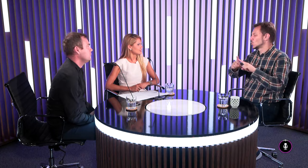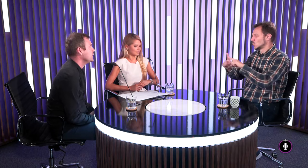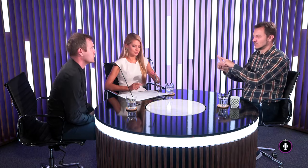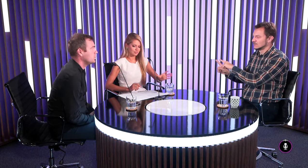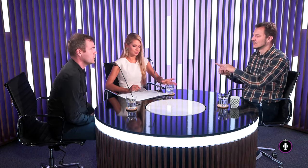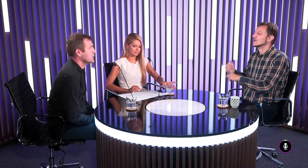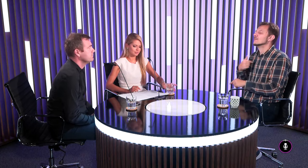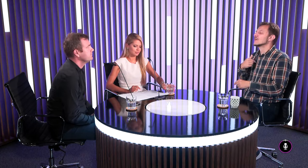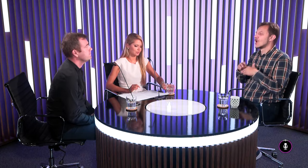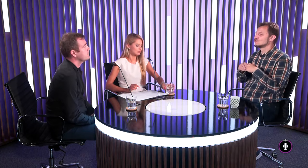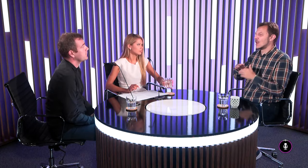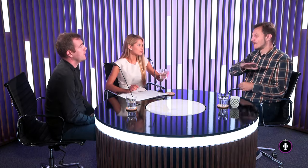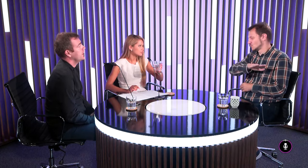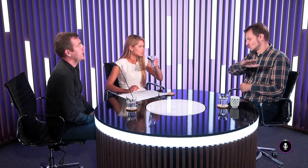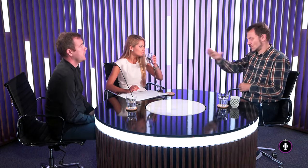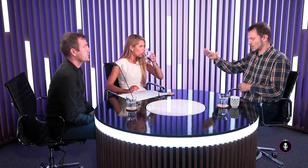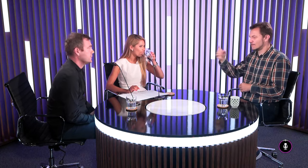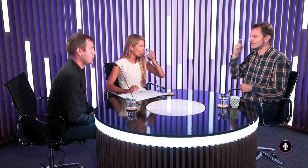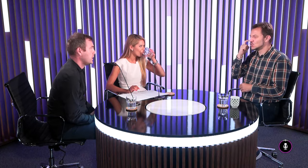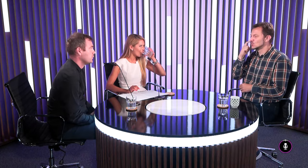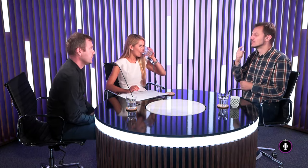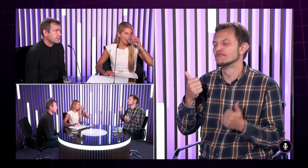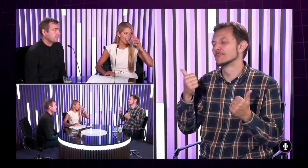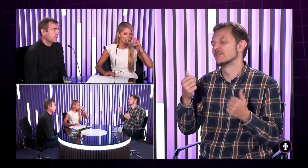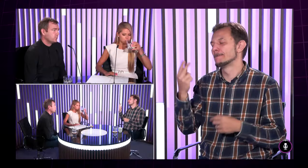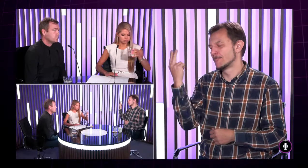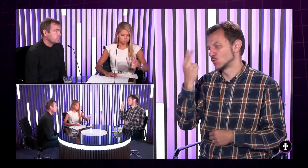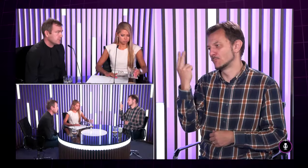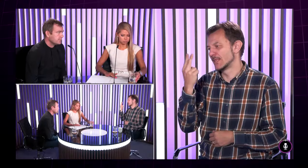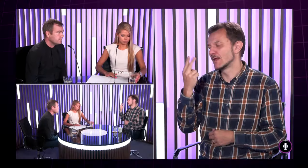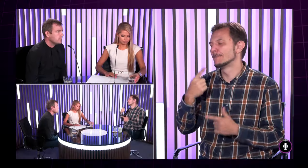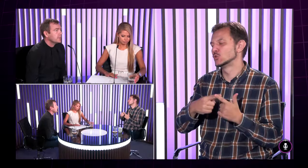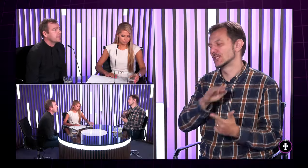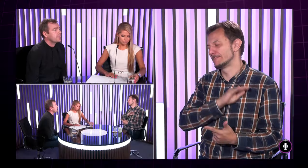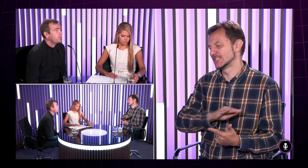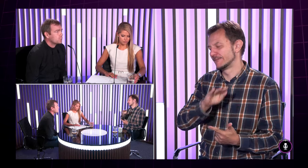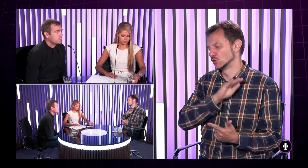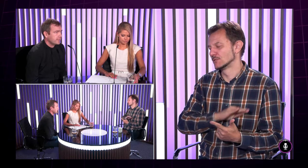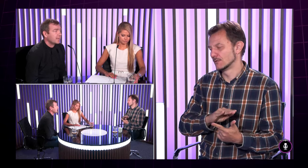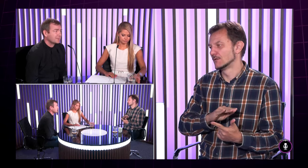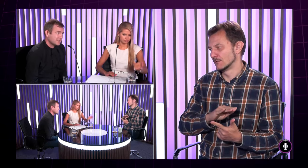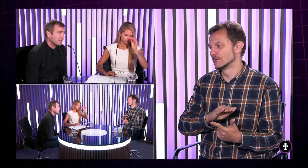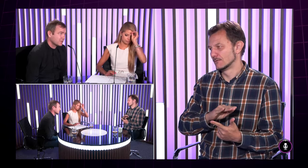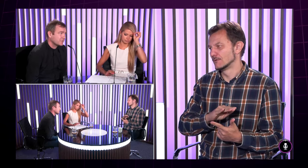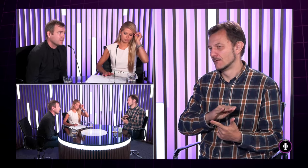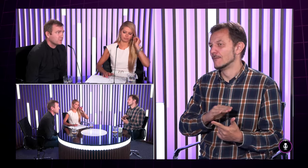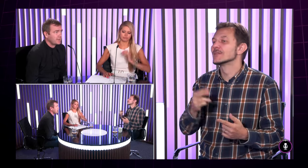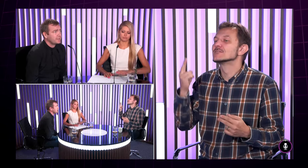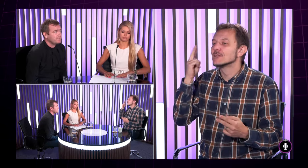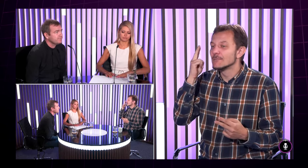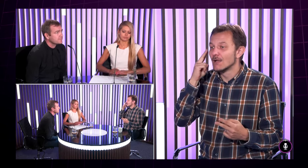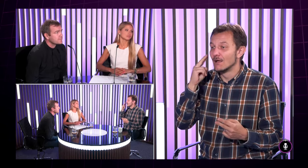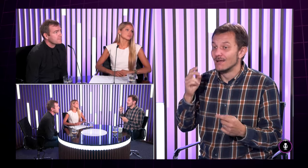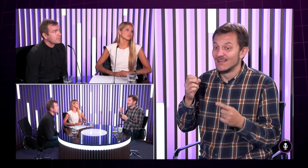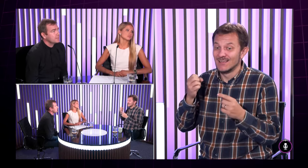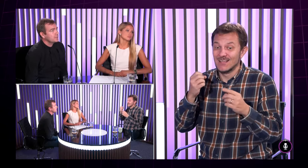Samozrejme ľudia sú rôzni a ja naozaj želám všetkým aj počujúcim také porozumenie a trpezlivosť toto